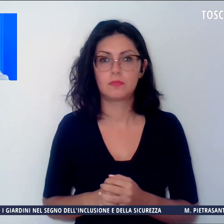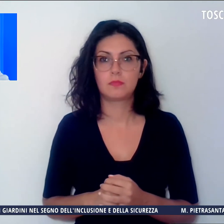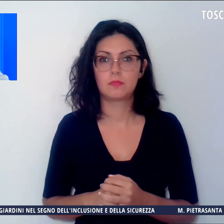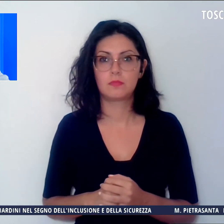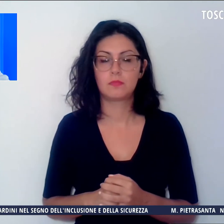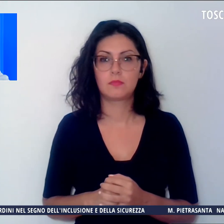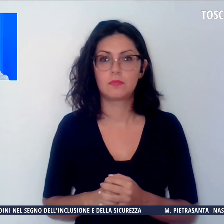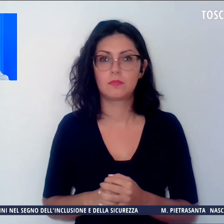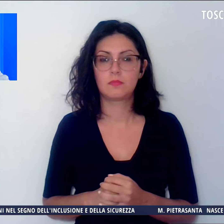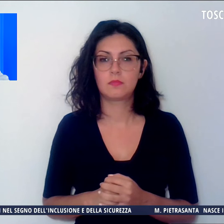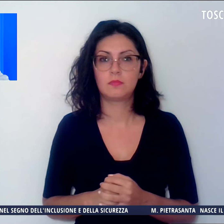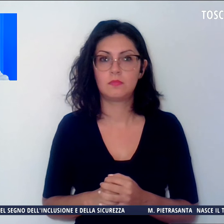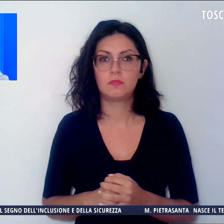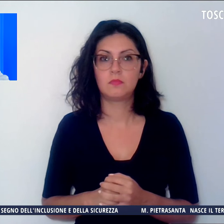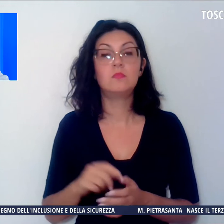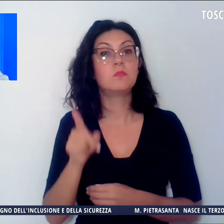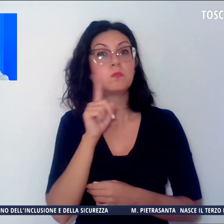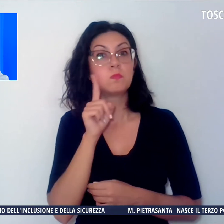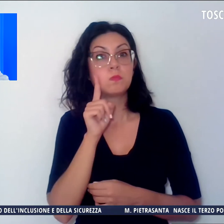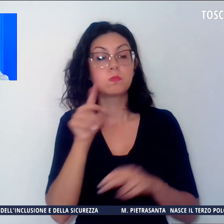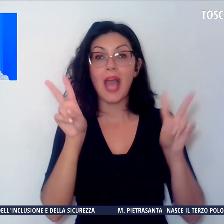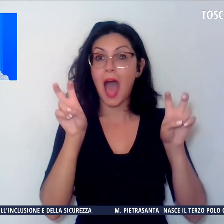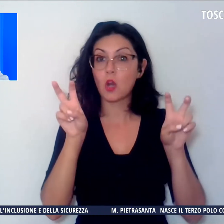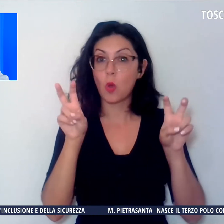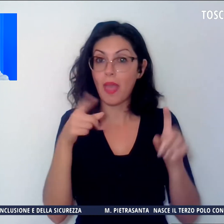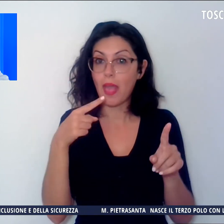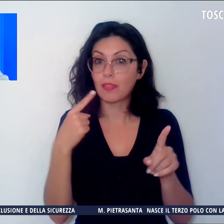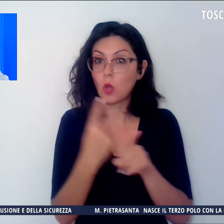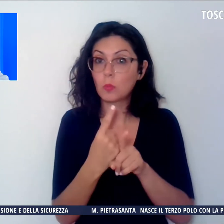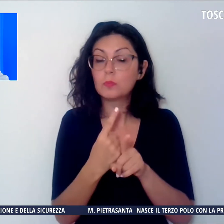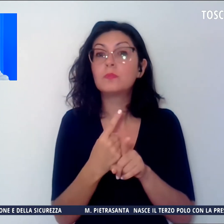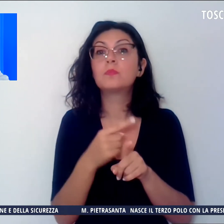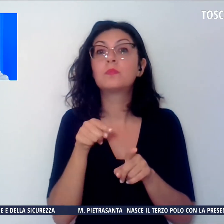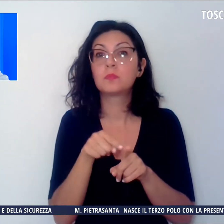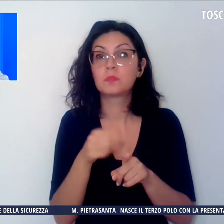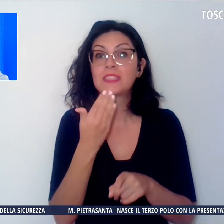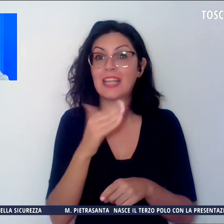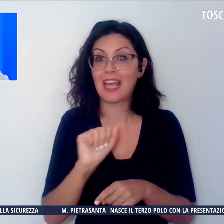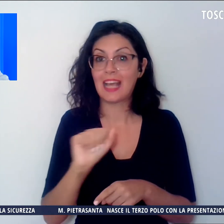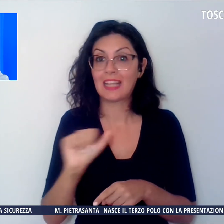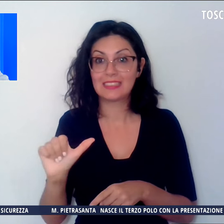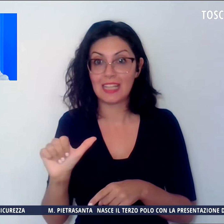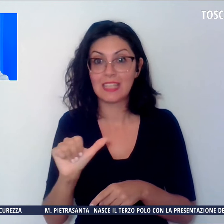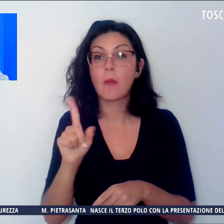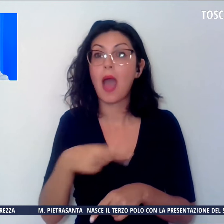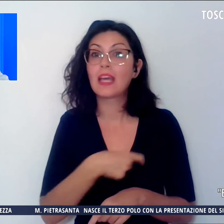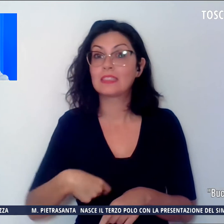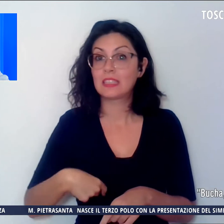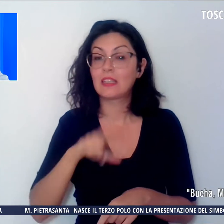E sempre a proposito di Sant'Anna di Stazzema è intervenuto anche il sindaco che ha detto Bucia,